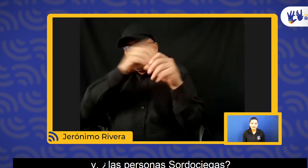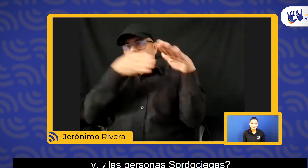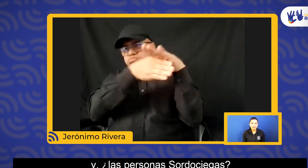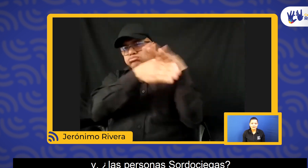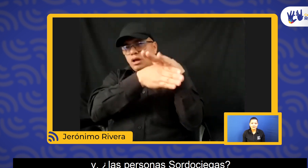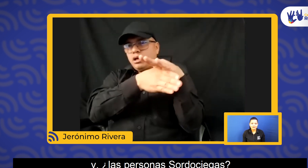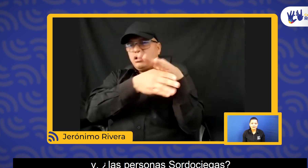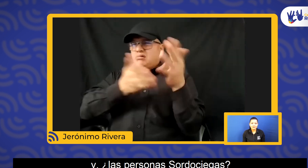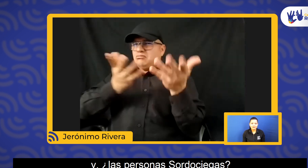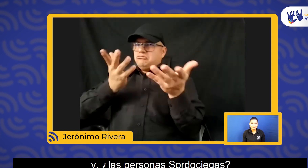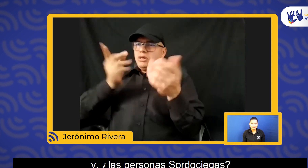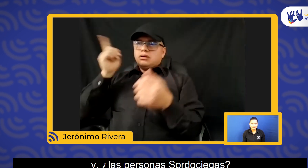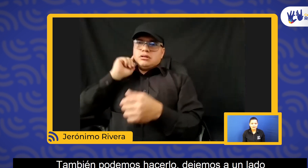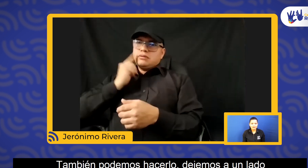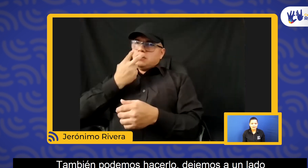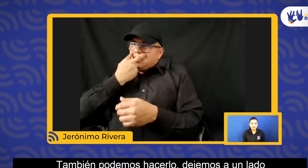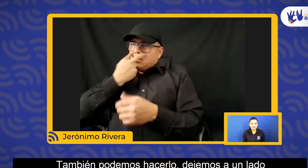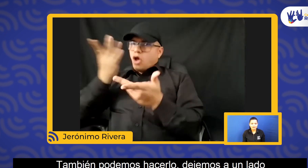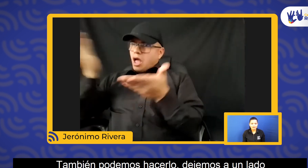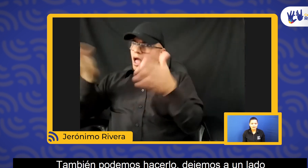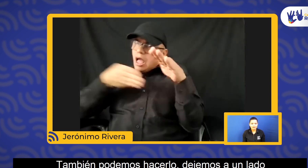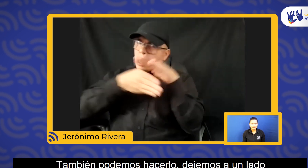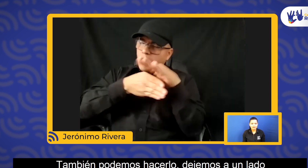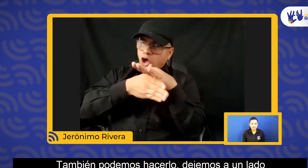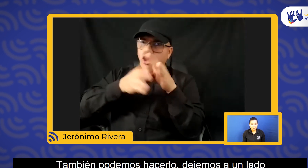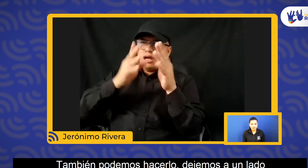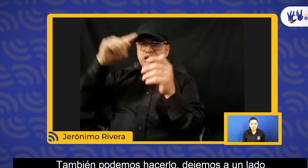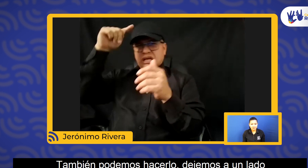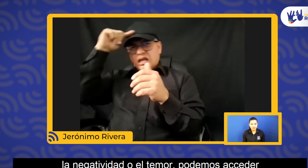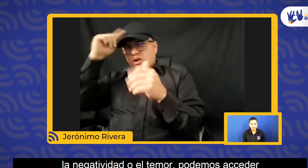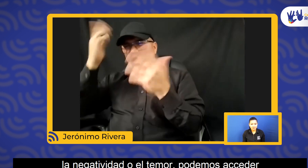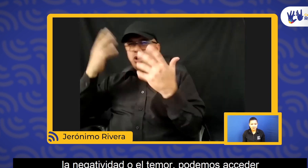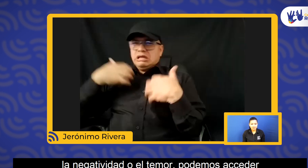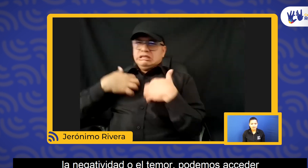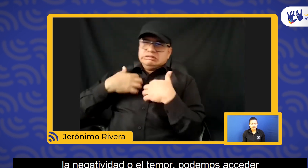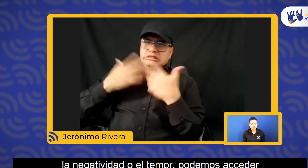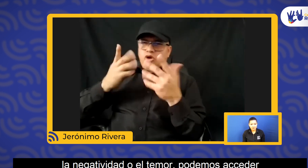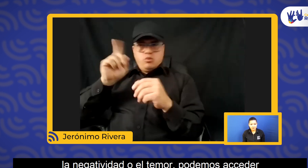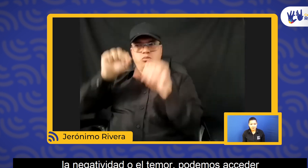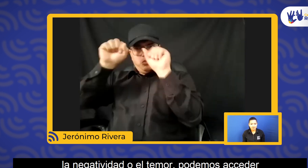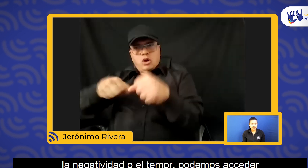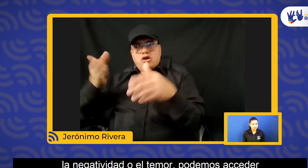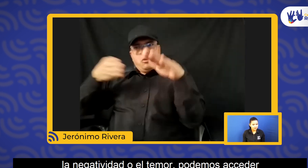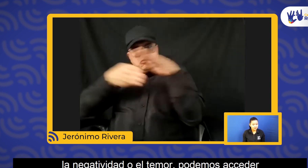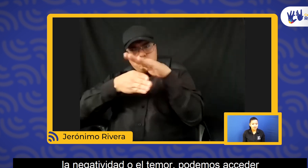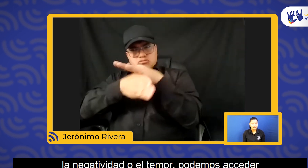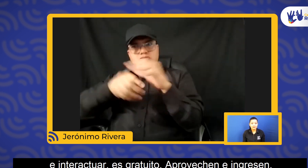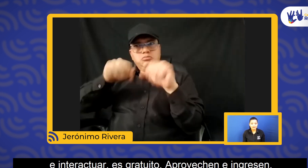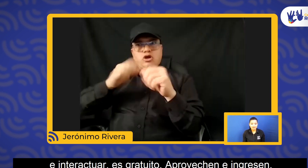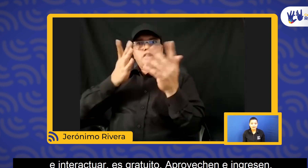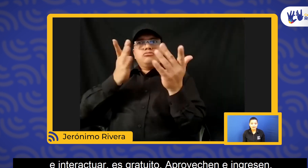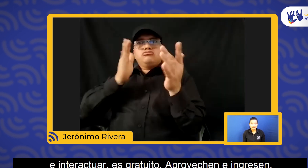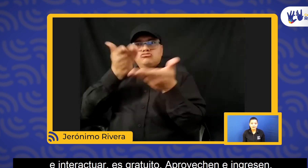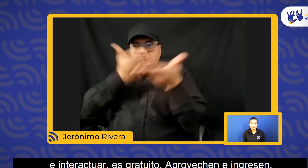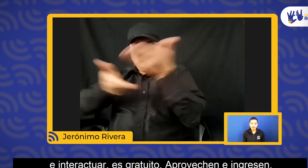sordociegas? También podemos hacerlo. Dejemos a un lado la negatividad o el temor. Podemos acceder e